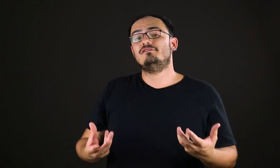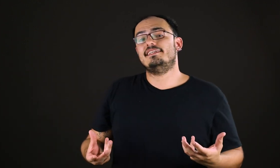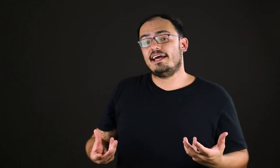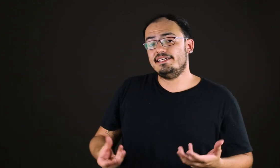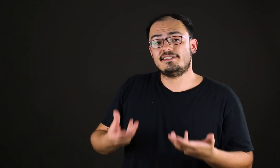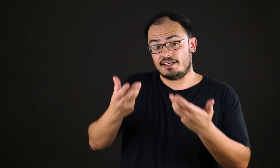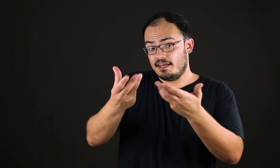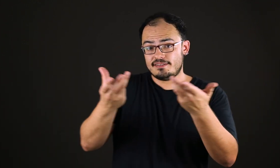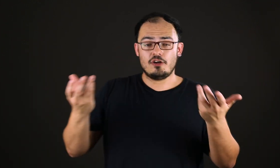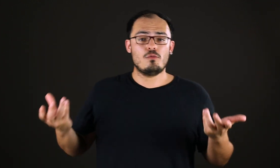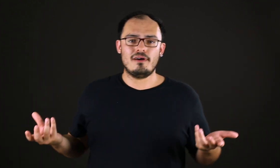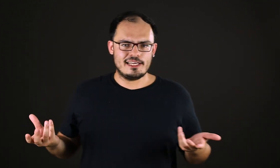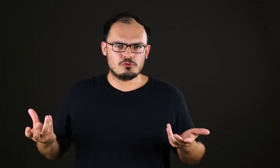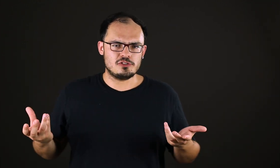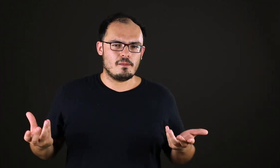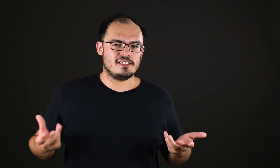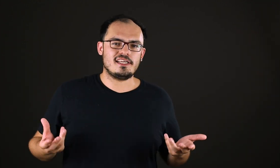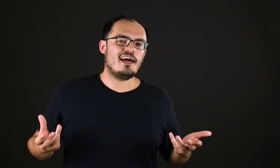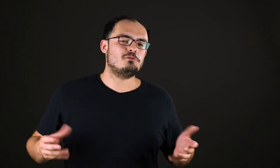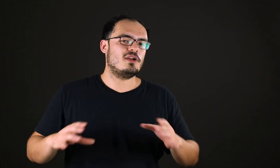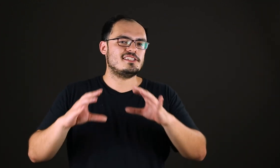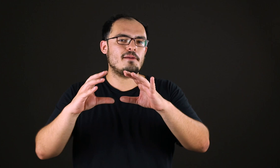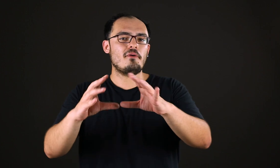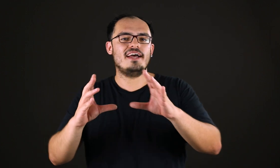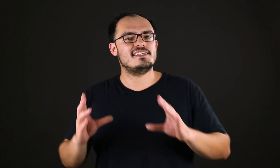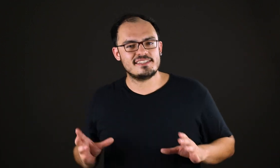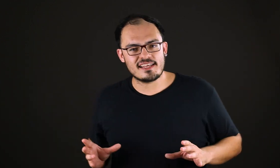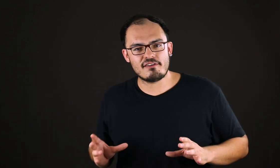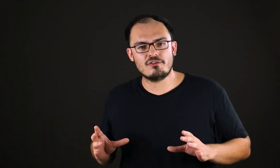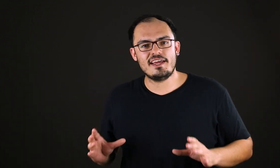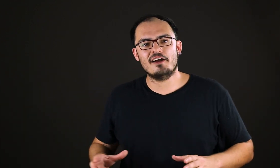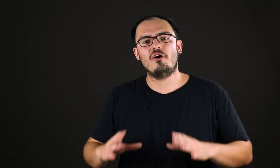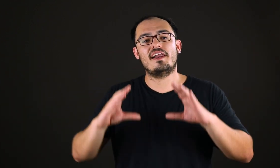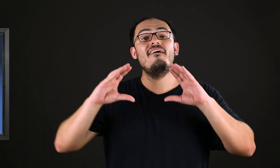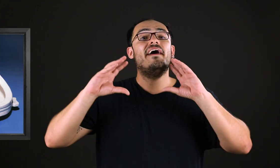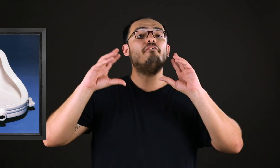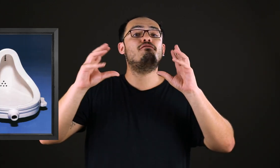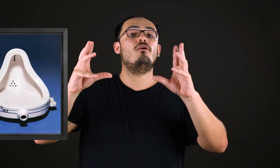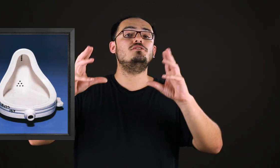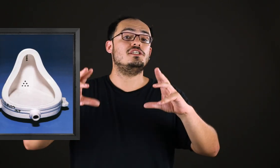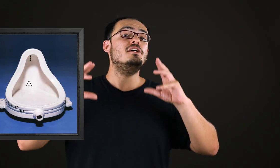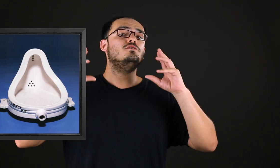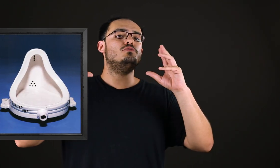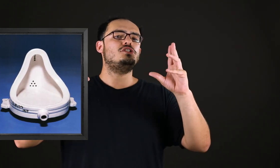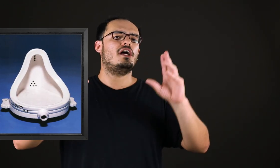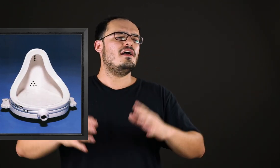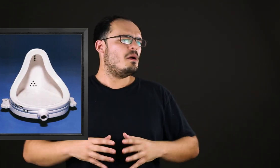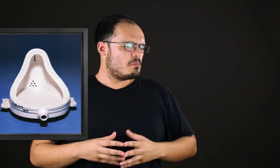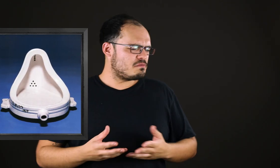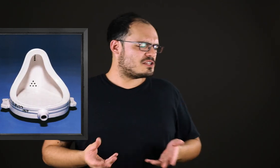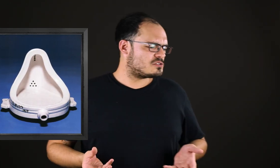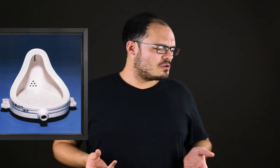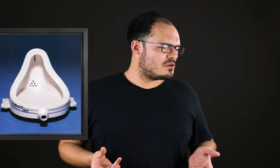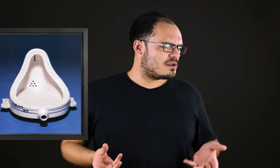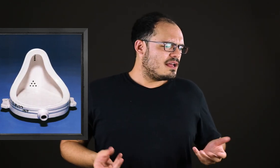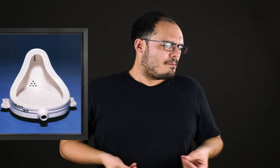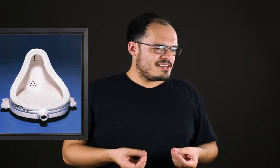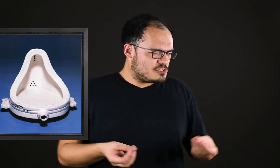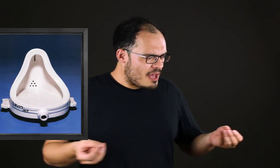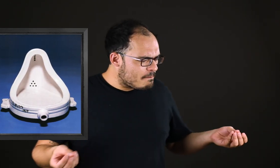dadaísta tem como uma das suas obras de arte, por exemplo, essa que você está vendo aí agora, a fonte do Duchamp. Professor, mas isso é